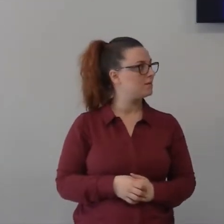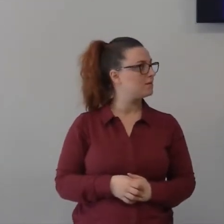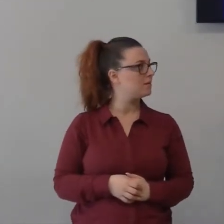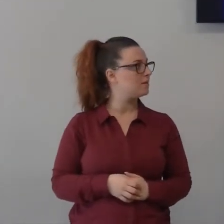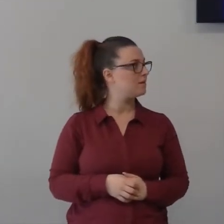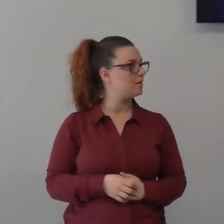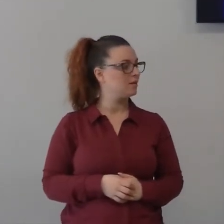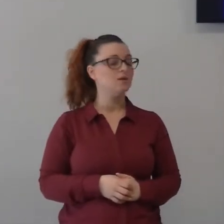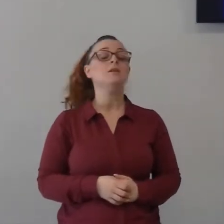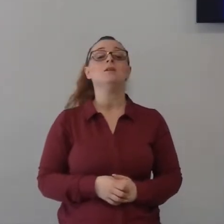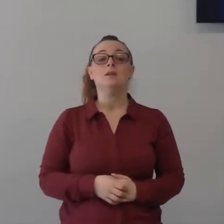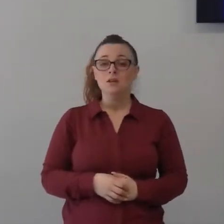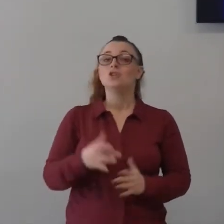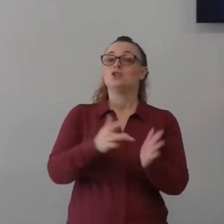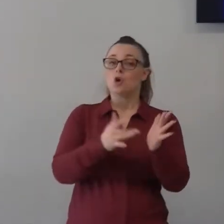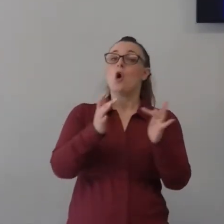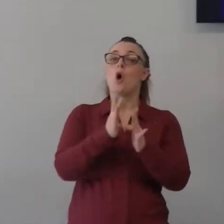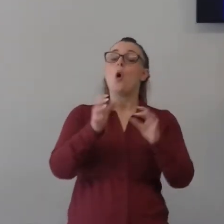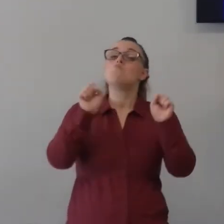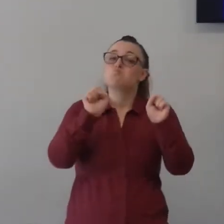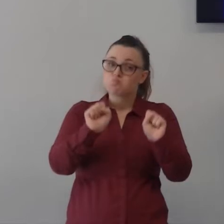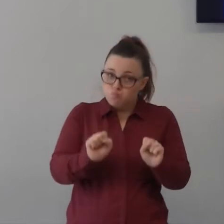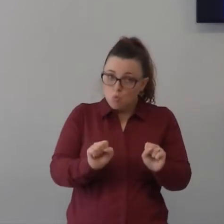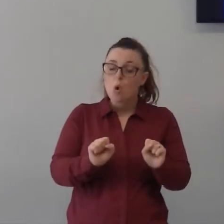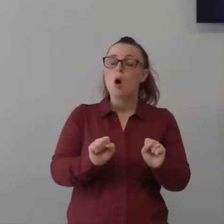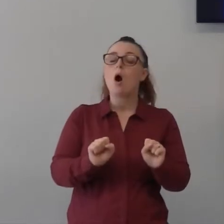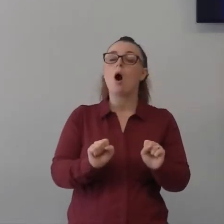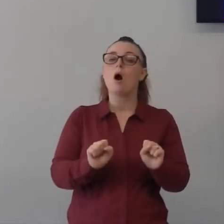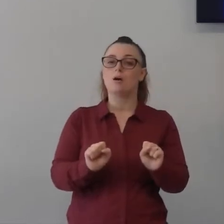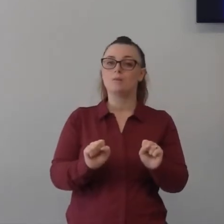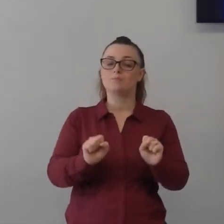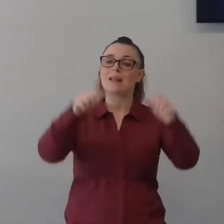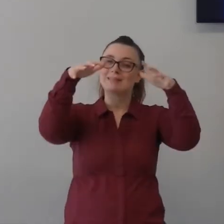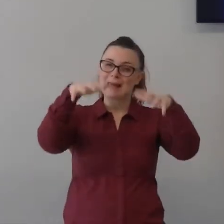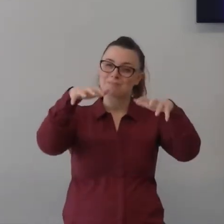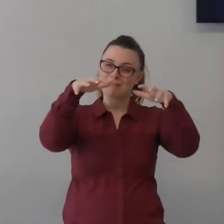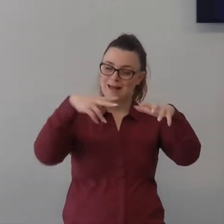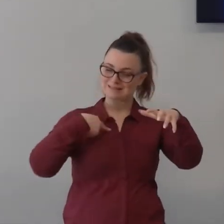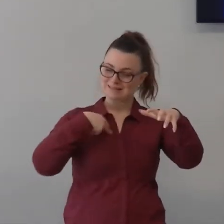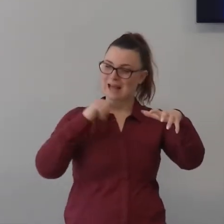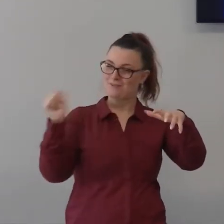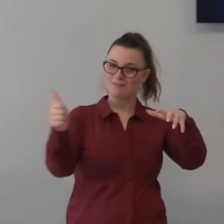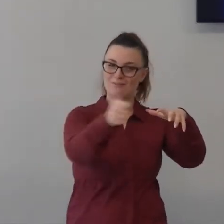impervenire a distanza della tua vita Gesù può far cessare la tempesta della tua vita